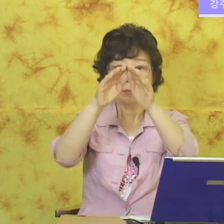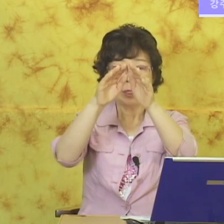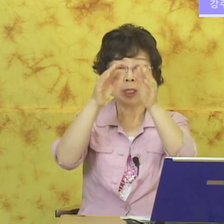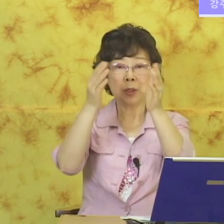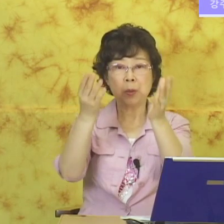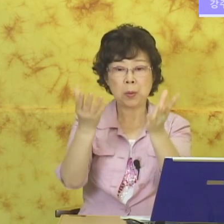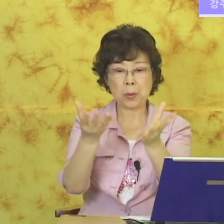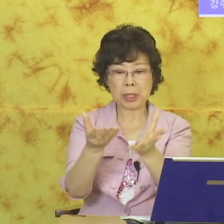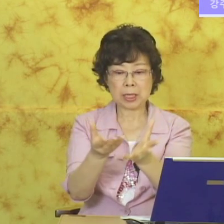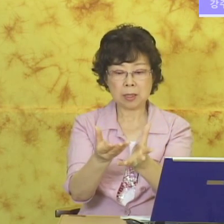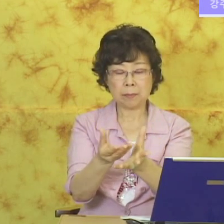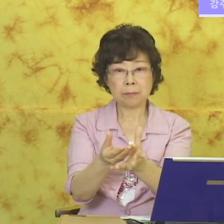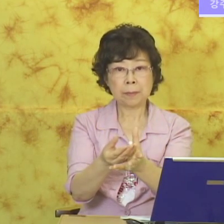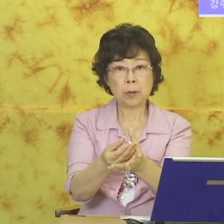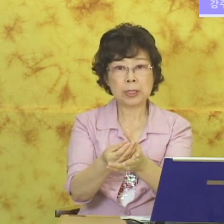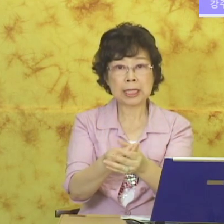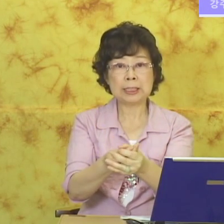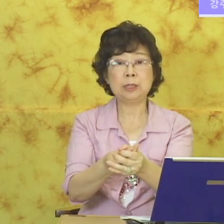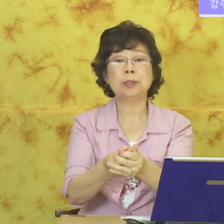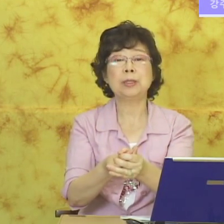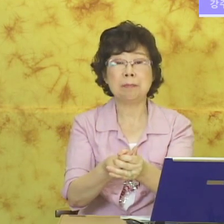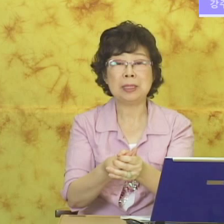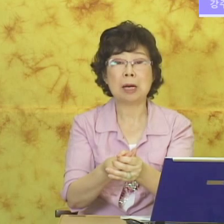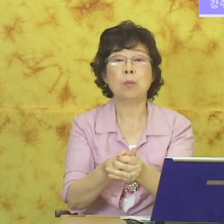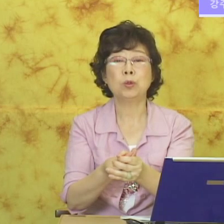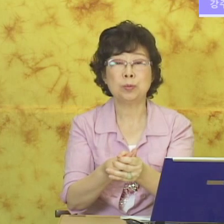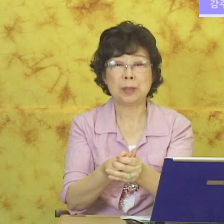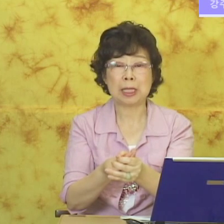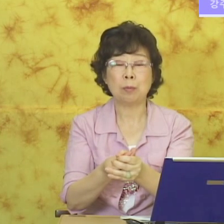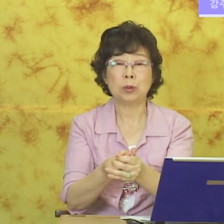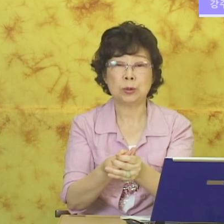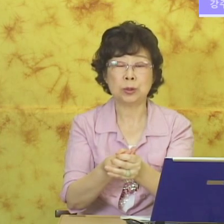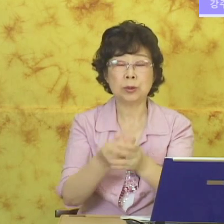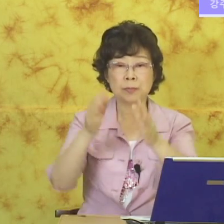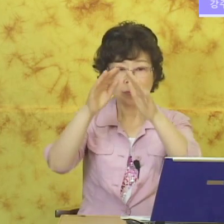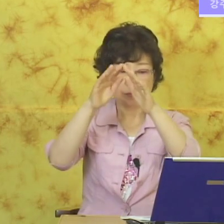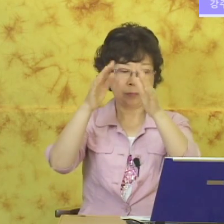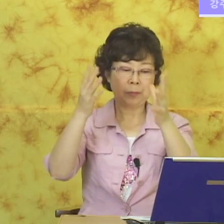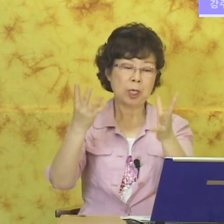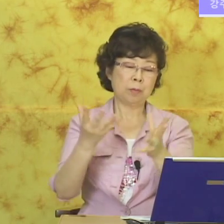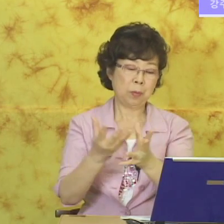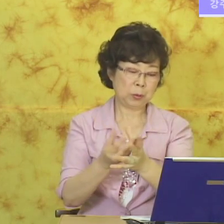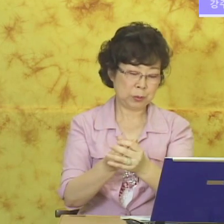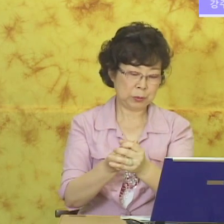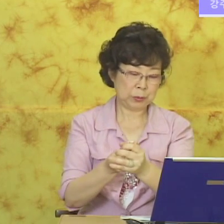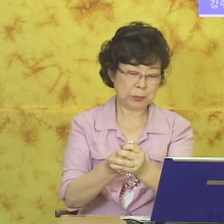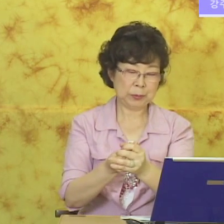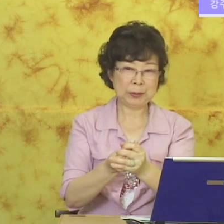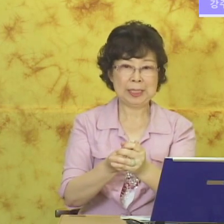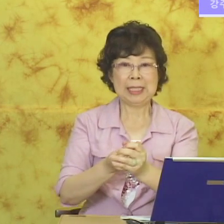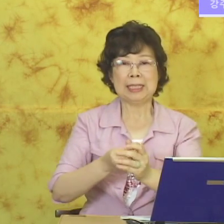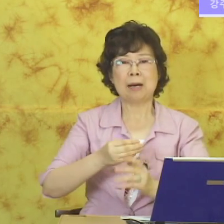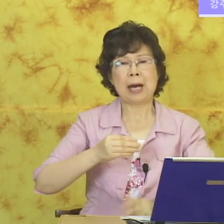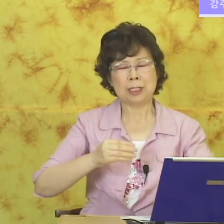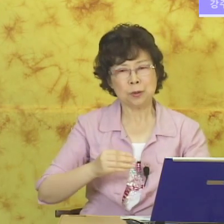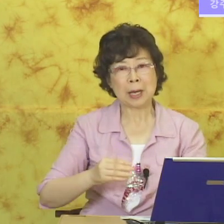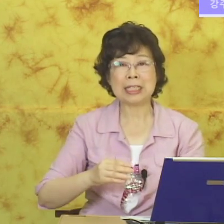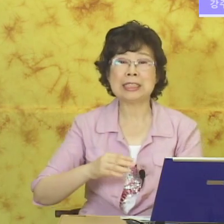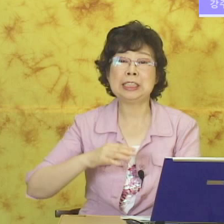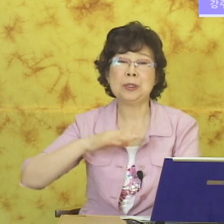여기서 이렇게 해서 이걸 딱 집어도 됩니다. 모두입니다. 모두 모두 다음 아주 많이 쓰는